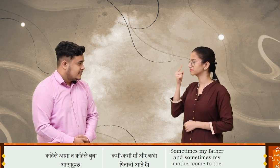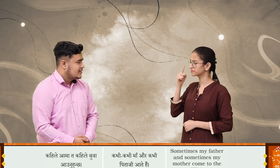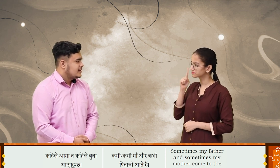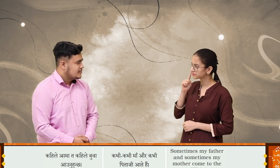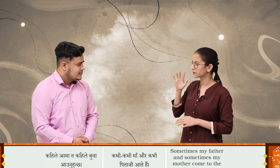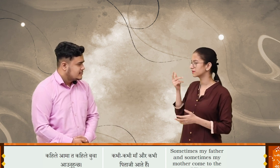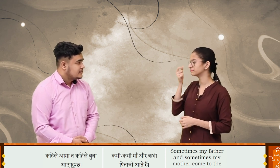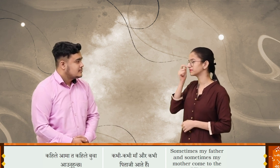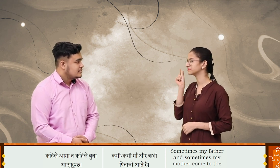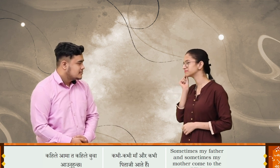आउनू हुँचा?